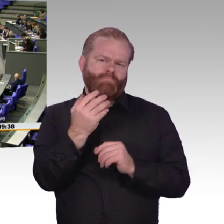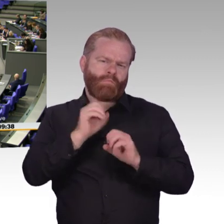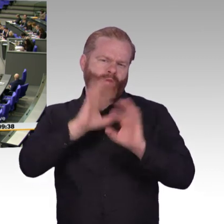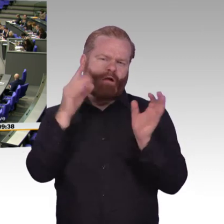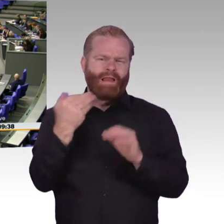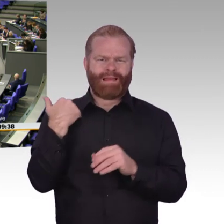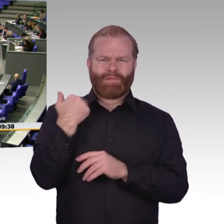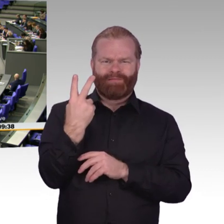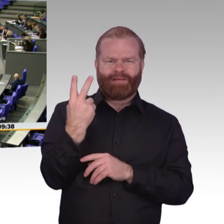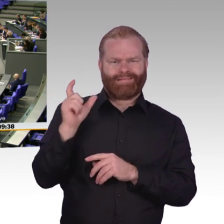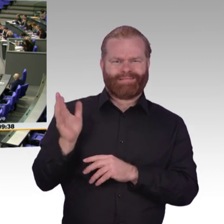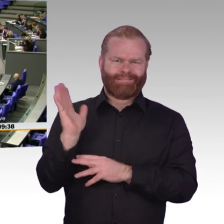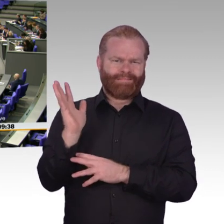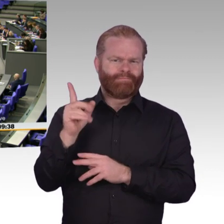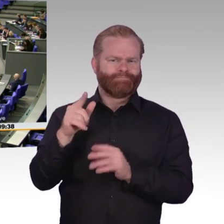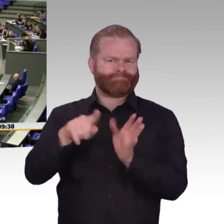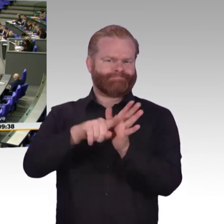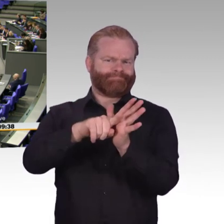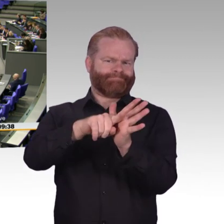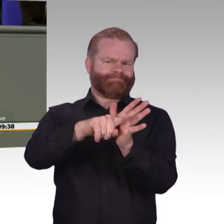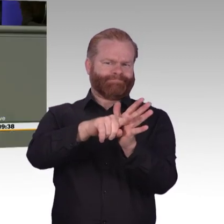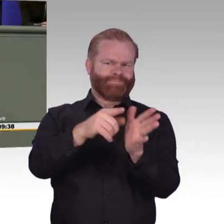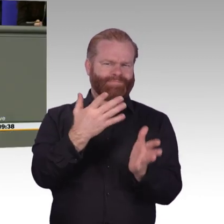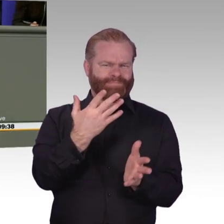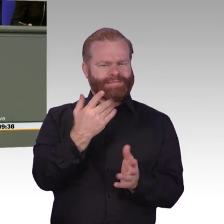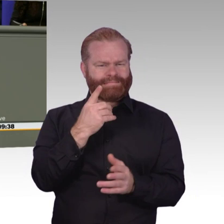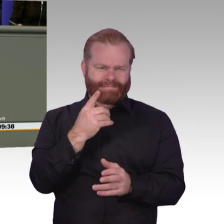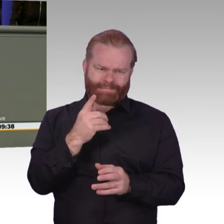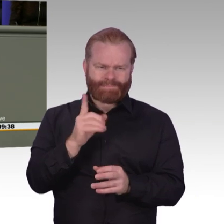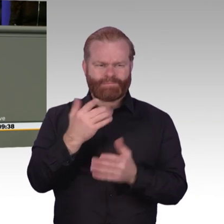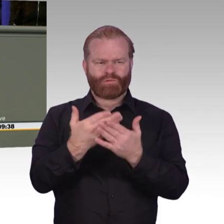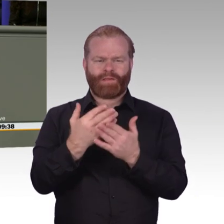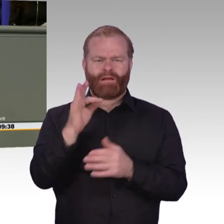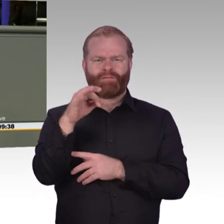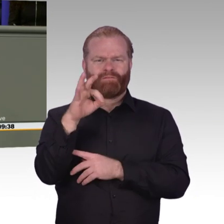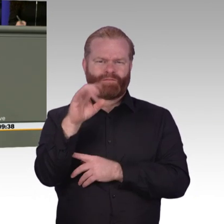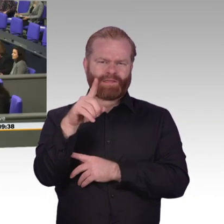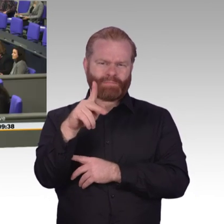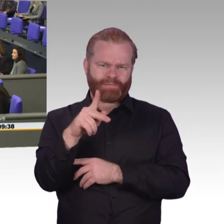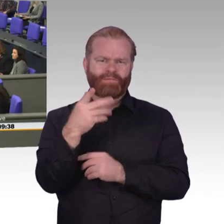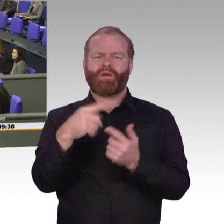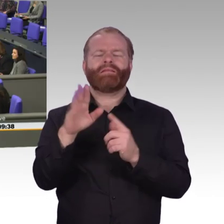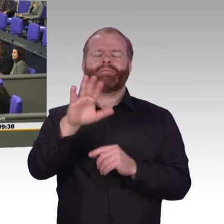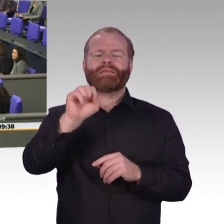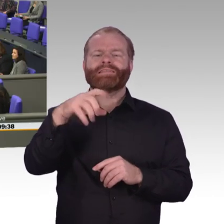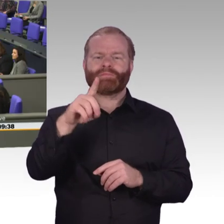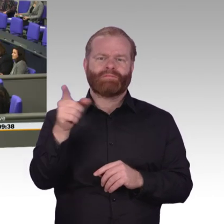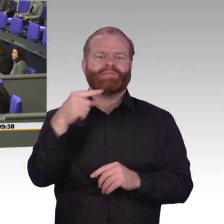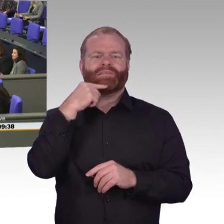dann, wenn Frau Bär entweder von Flugtaxis redet oder da von KI auch in der Bundesverwaltung einzusetzen, gleich kritisiert, das sei doch